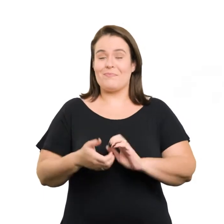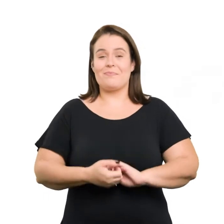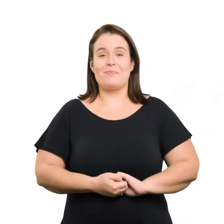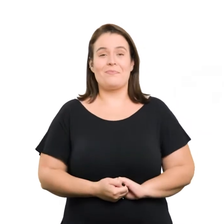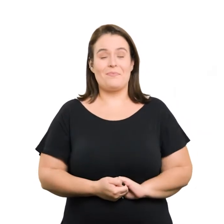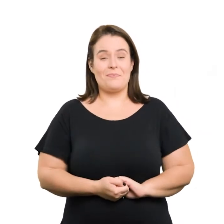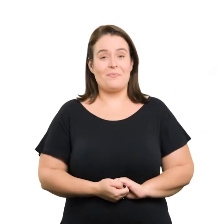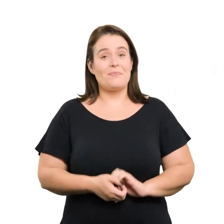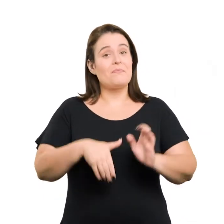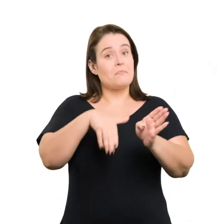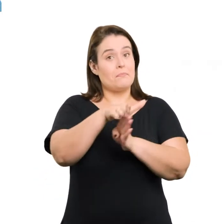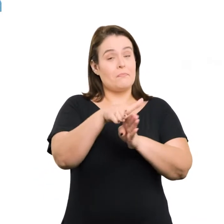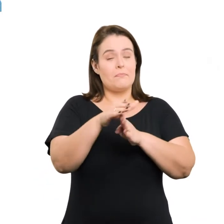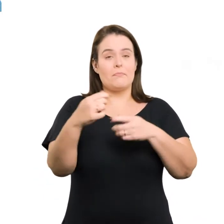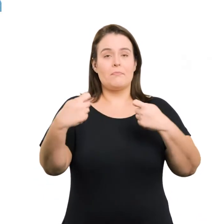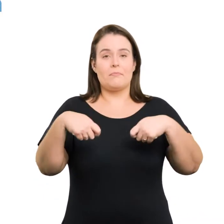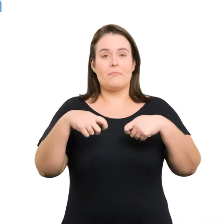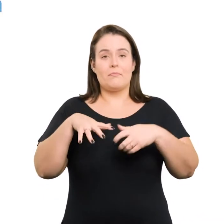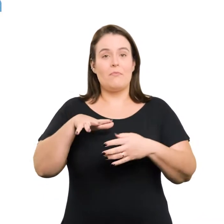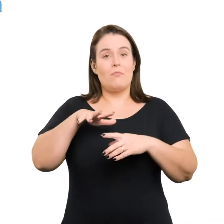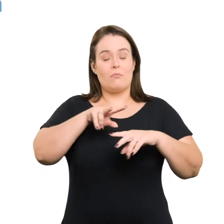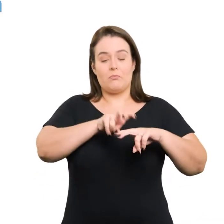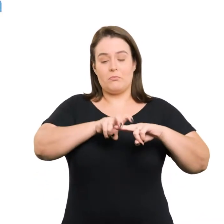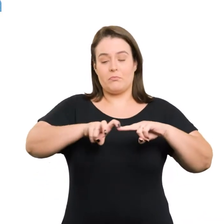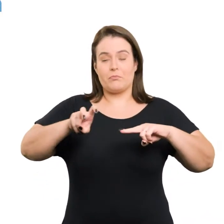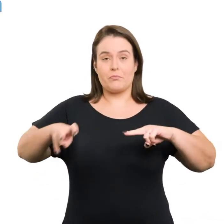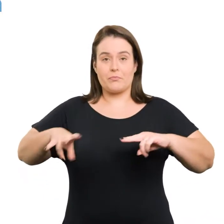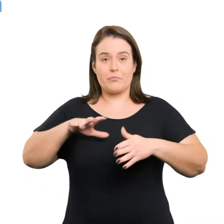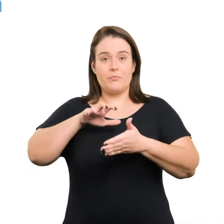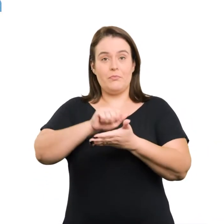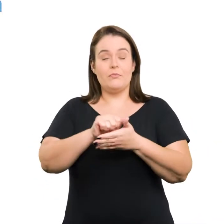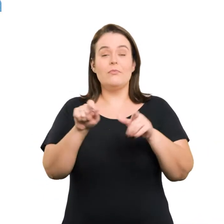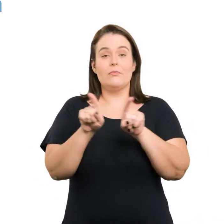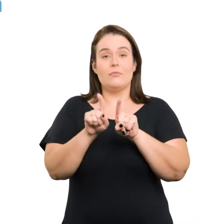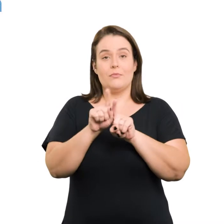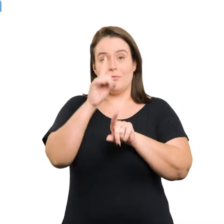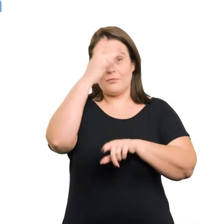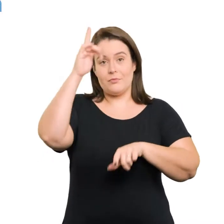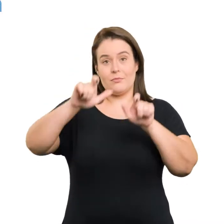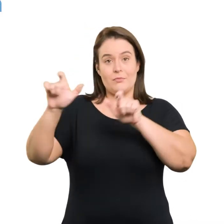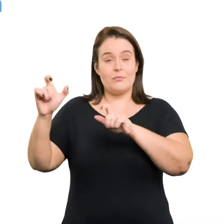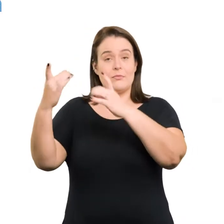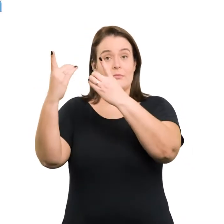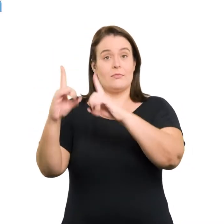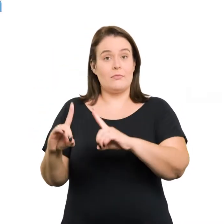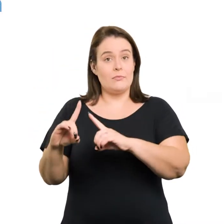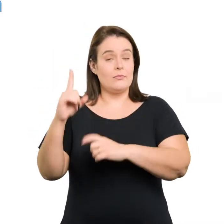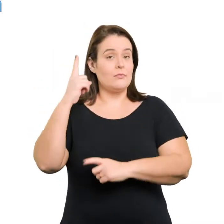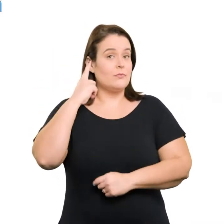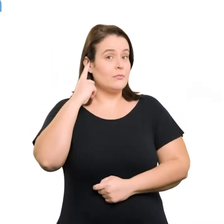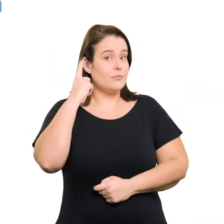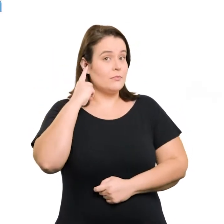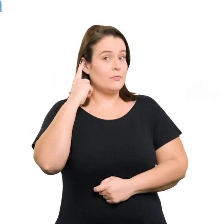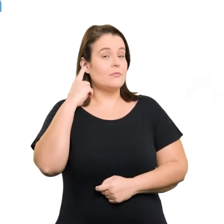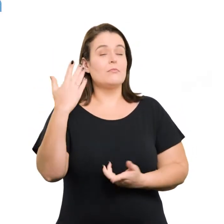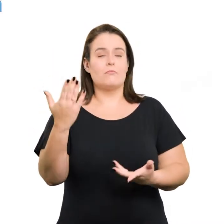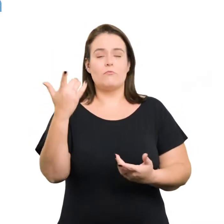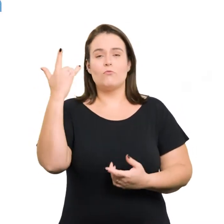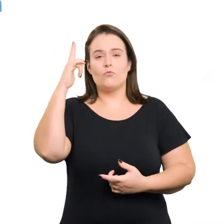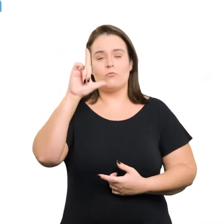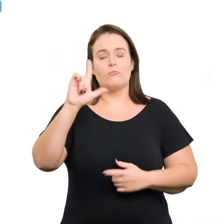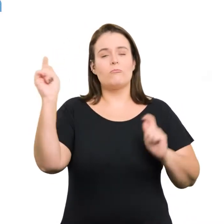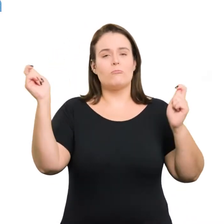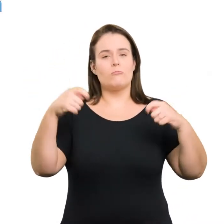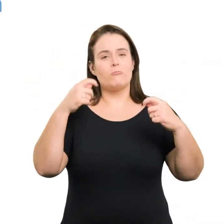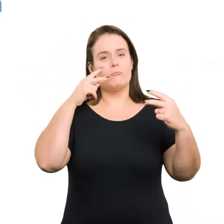ou comunitário. Recomenda-se reservar também um grupo de assentos para pessoas com deficiência auditiva,